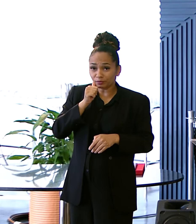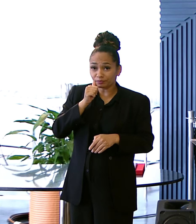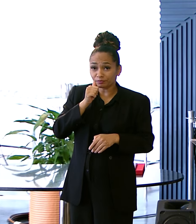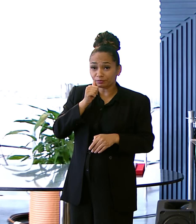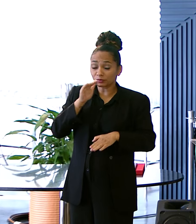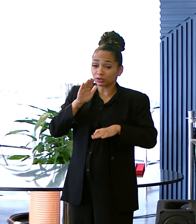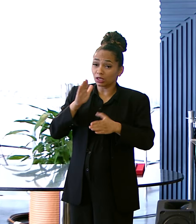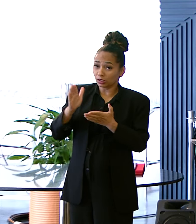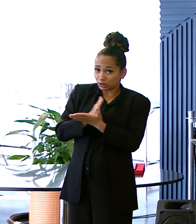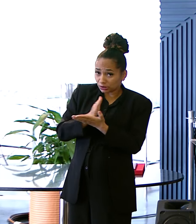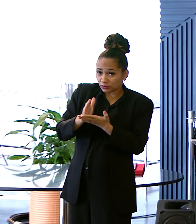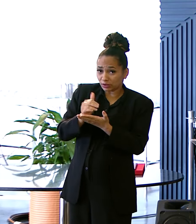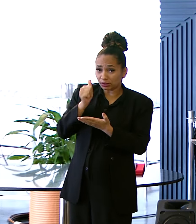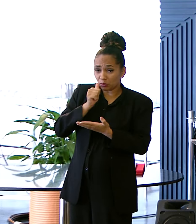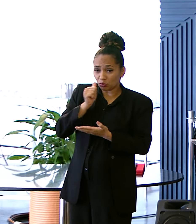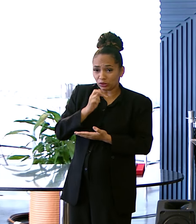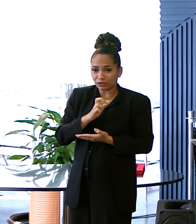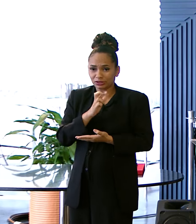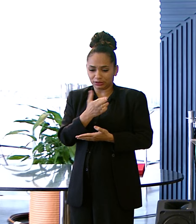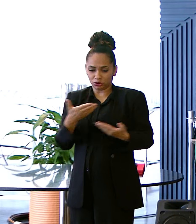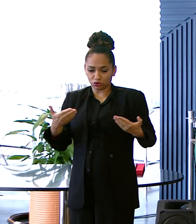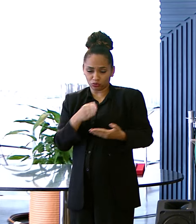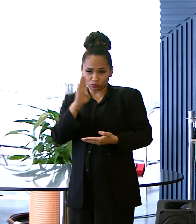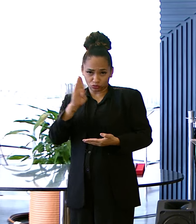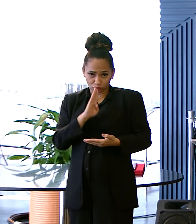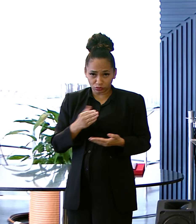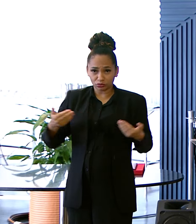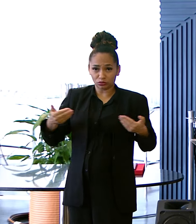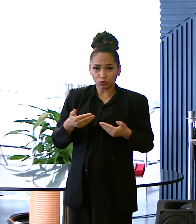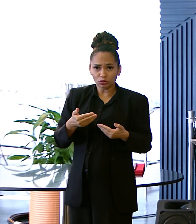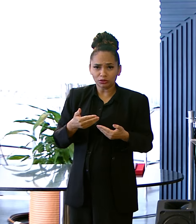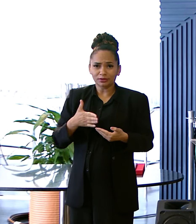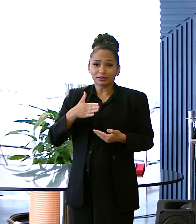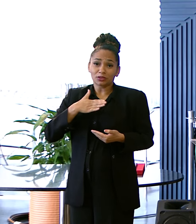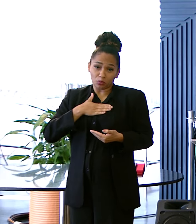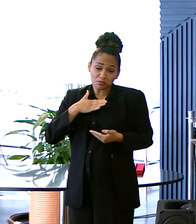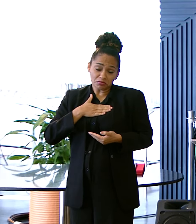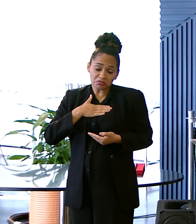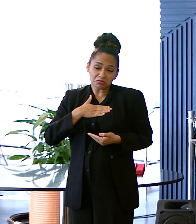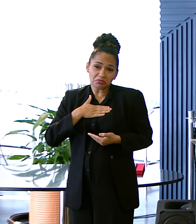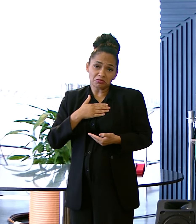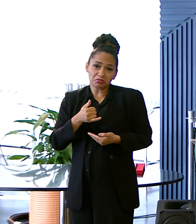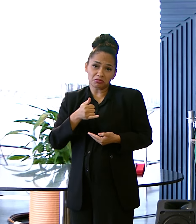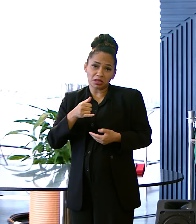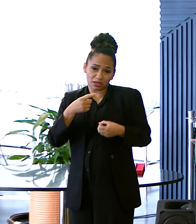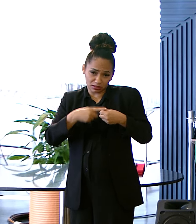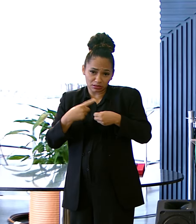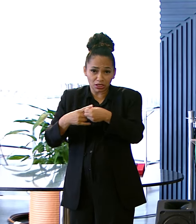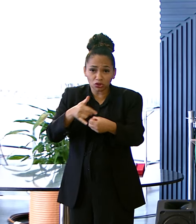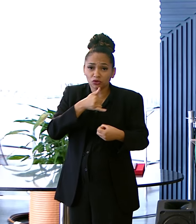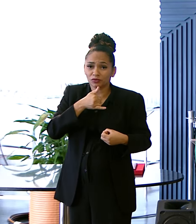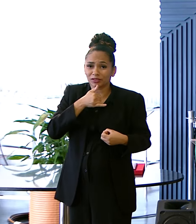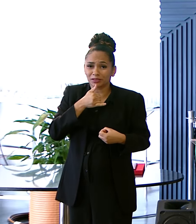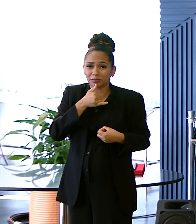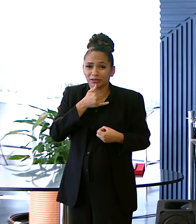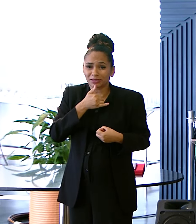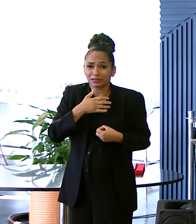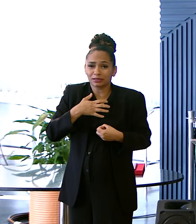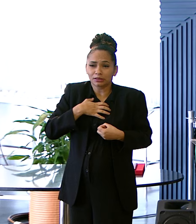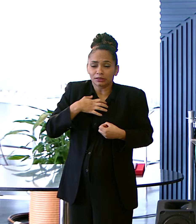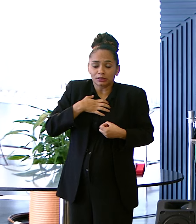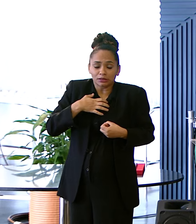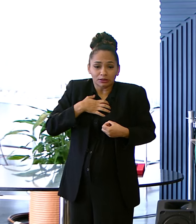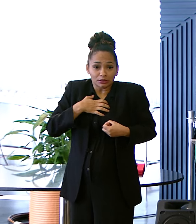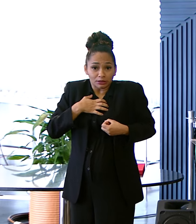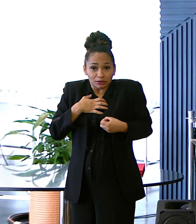vezes A mulher gestante Hoje no nosso país Isso acontece Na minha cidade Infelizmente ainda A mulher quando vai Sente as dores do parto Ela não